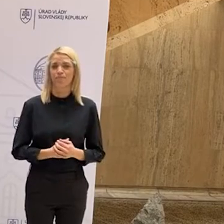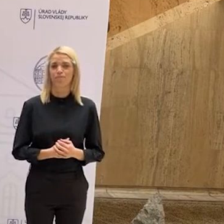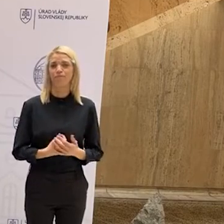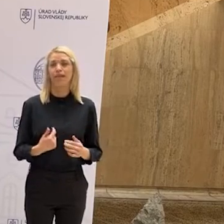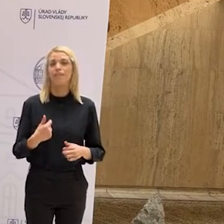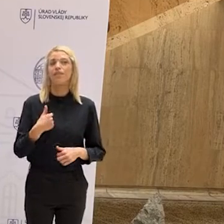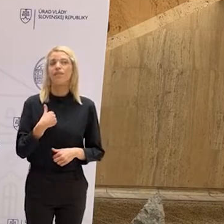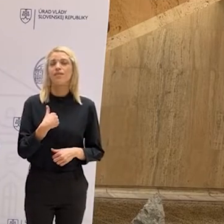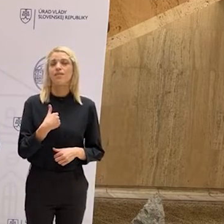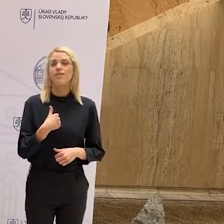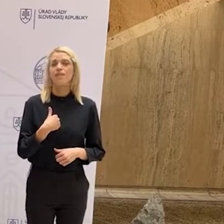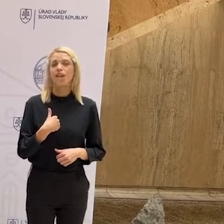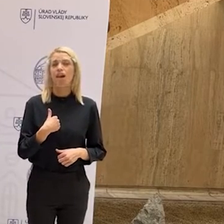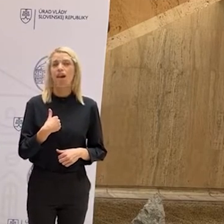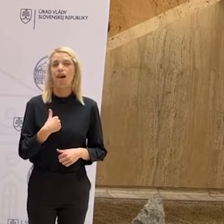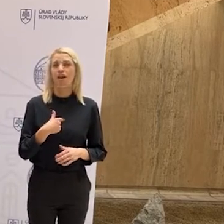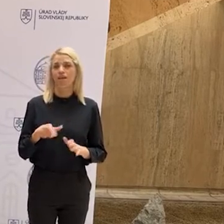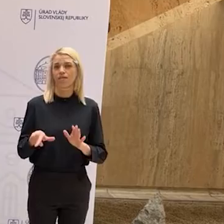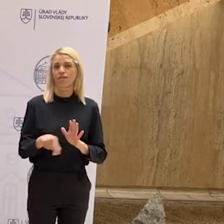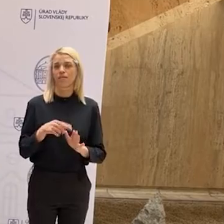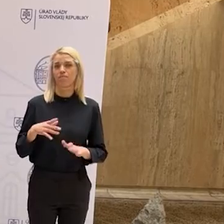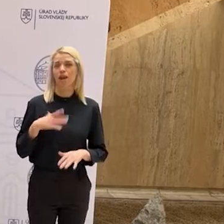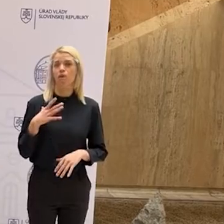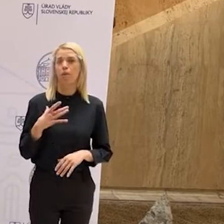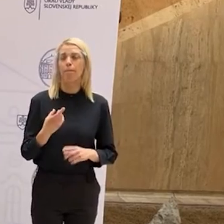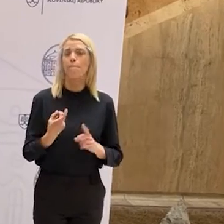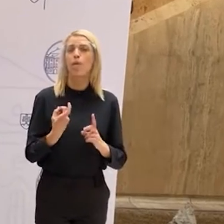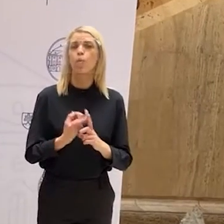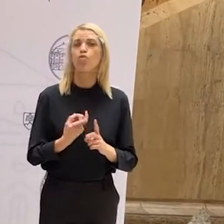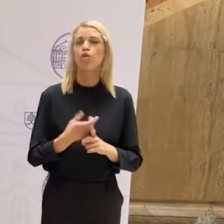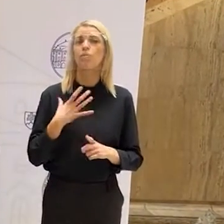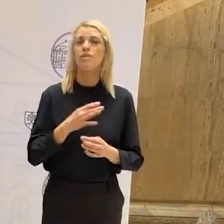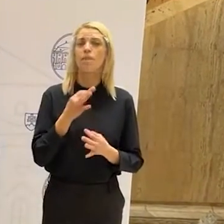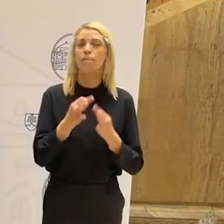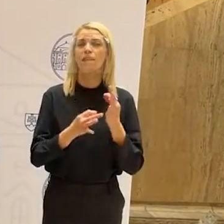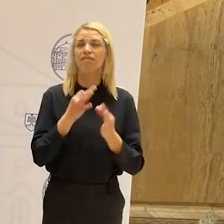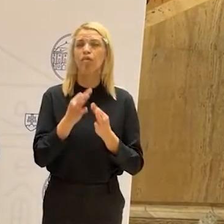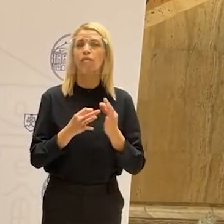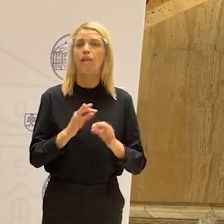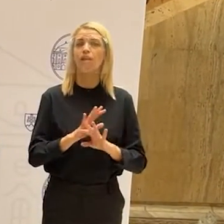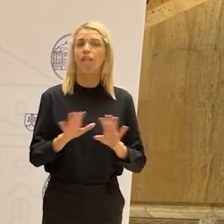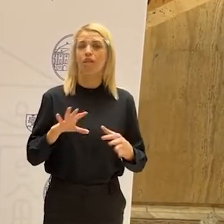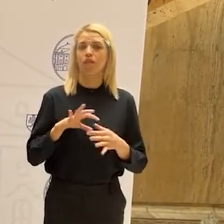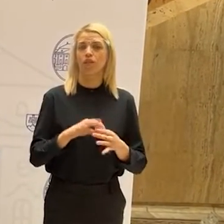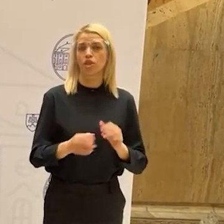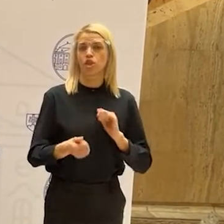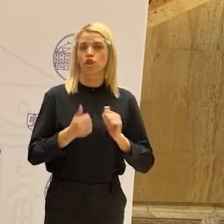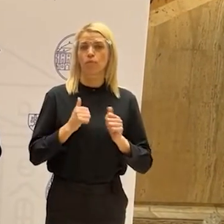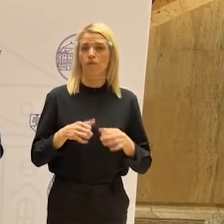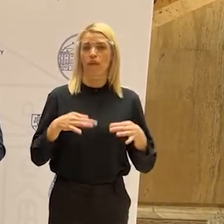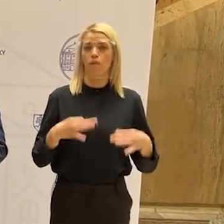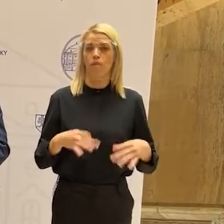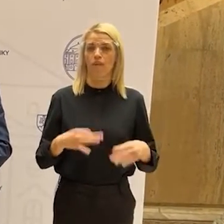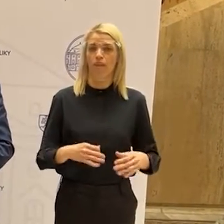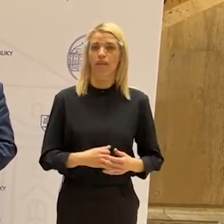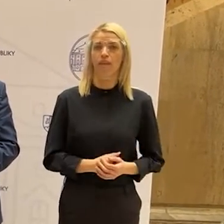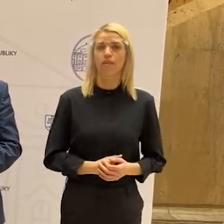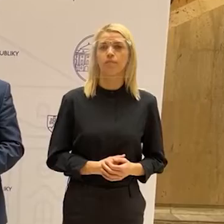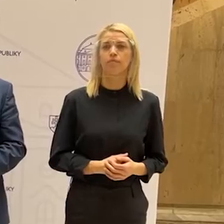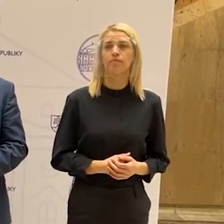Takže ja by som vás spolu s Karolom Kučerom chceli poinformovať len o športových uvoľneniach.